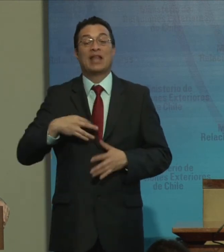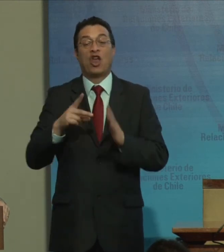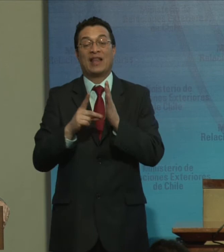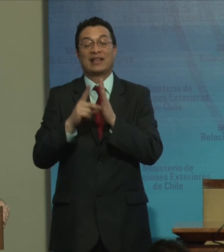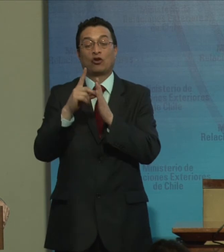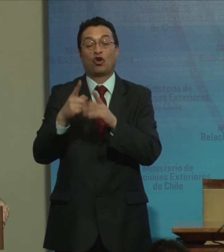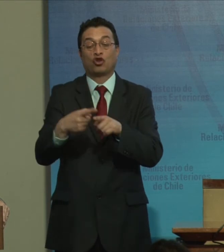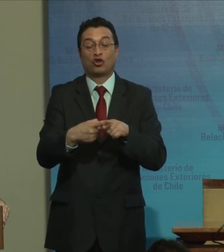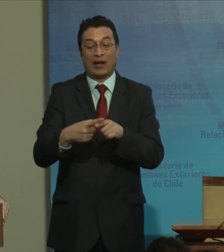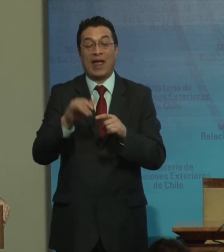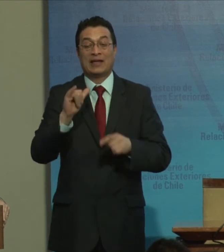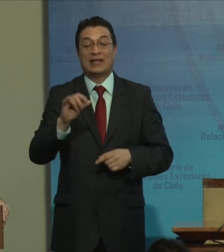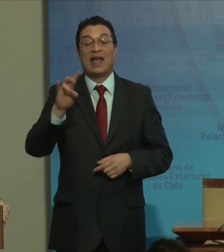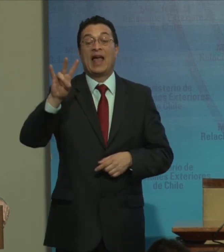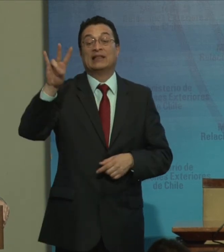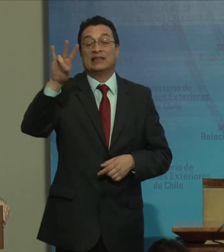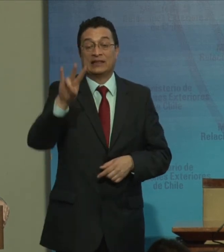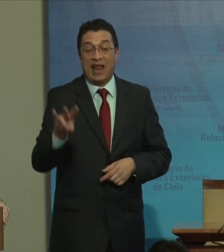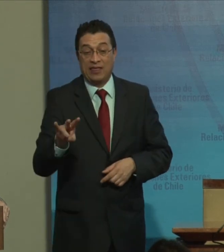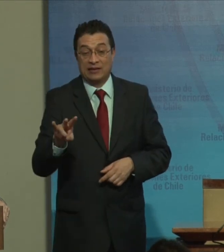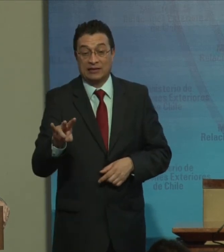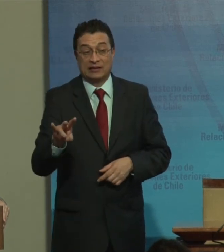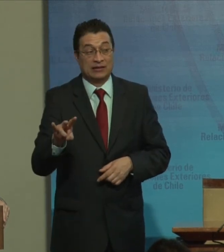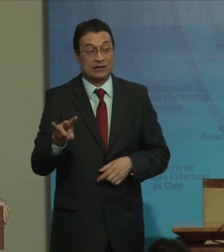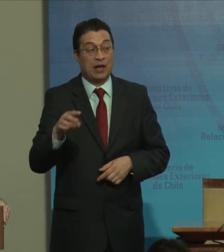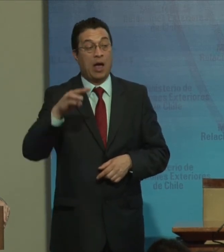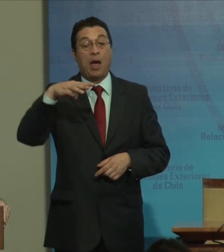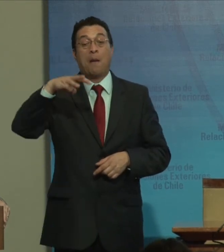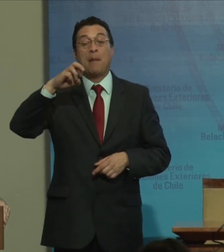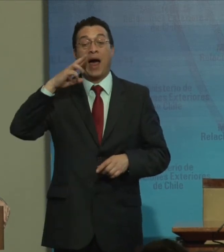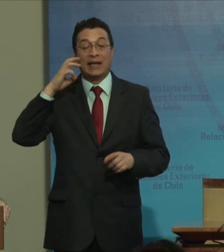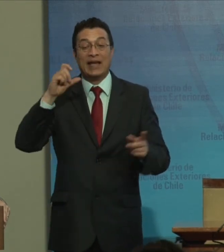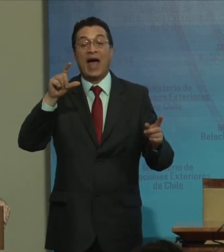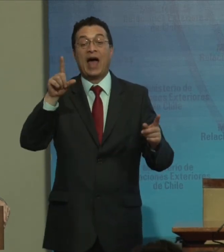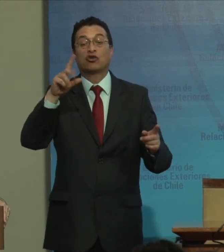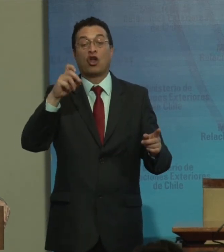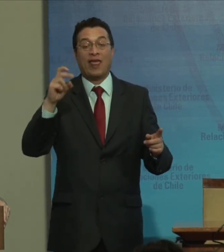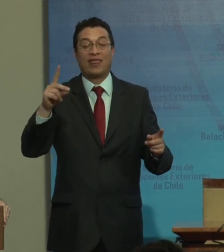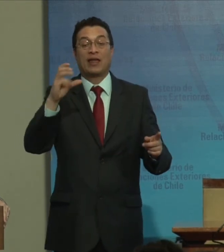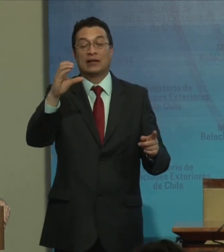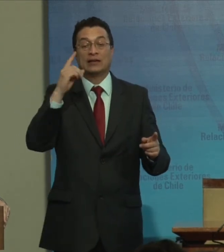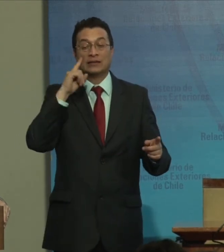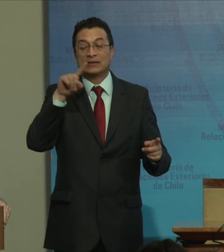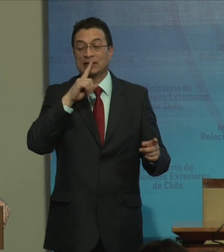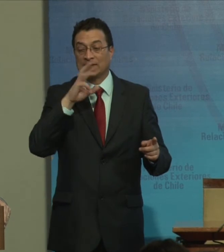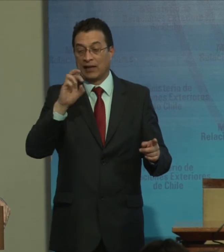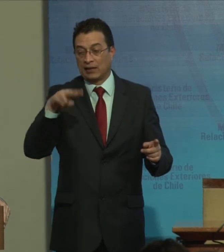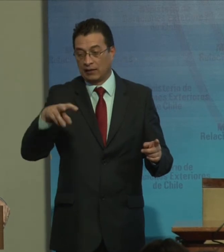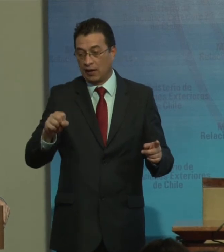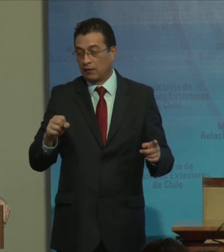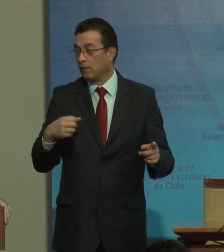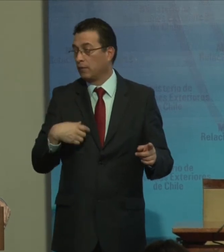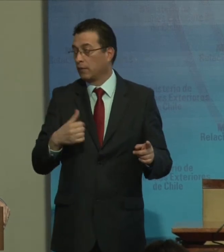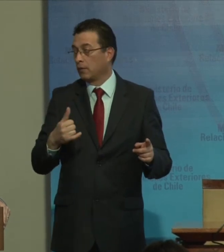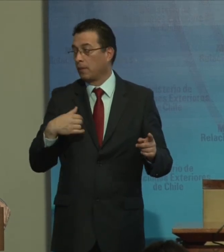Social y del Servicio Nacional de la Discapacidad, a María Soledad Cisterna. Sí, por favor.